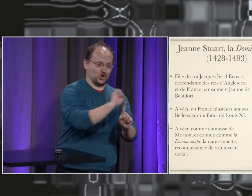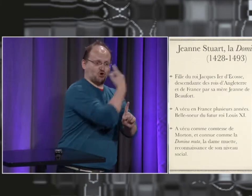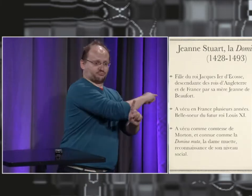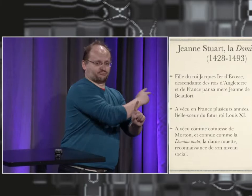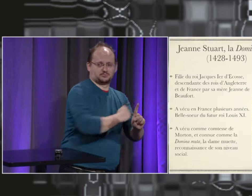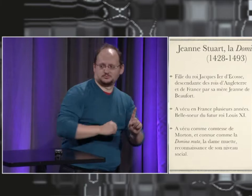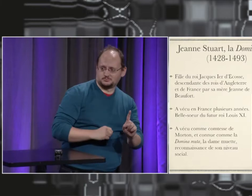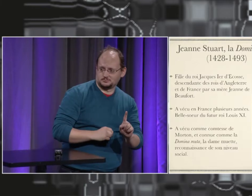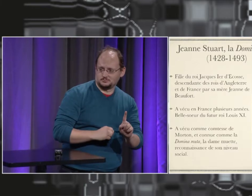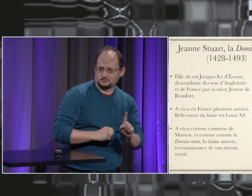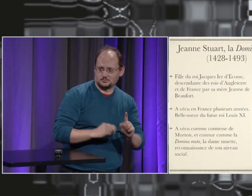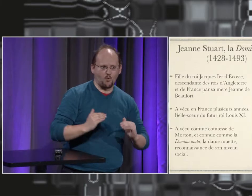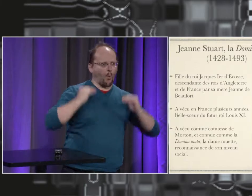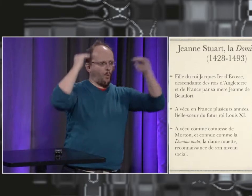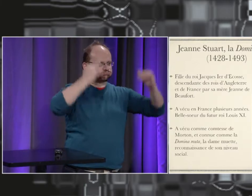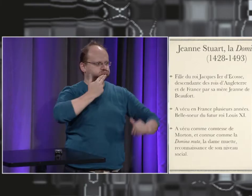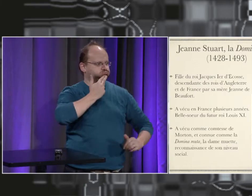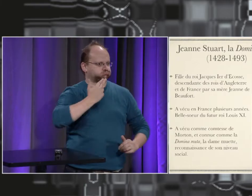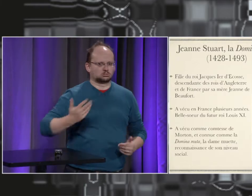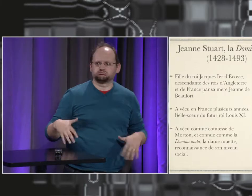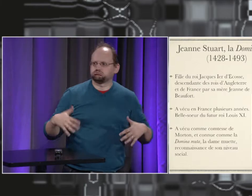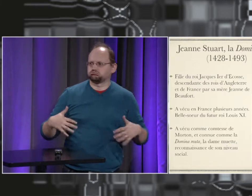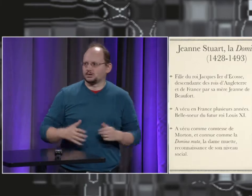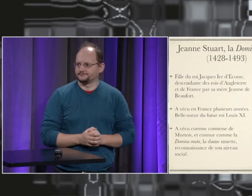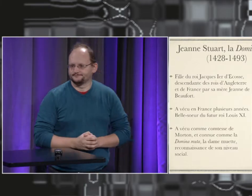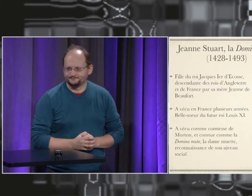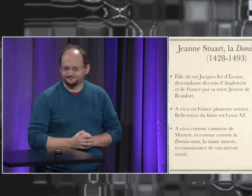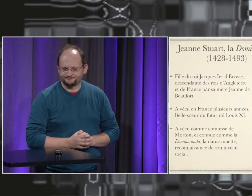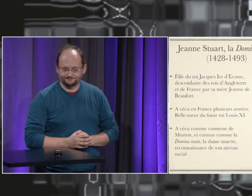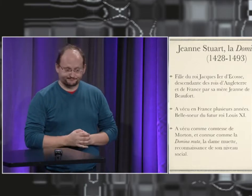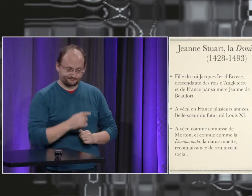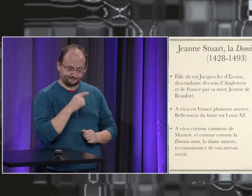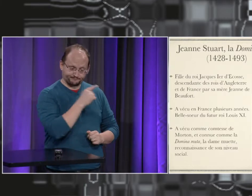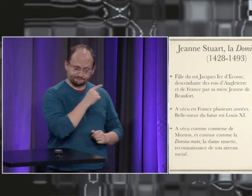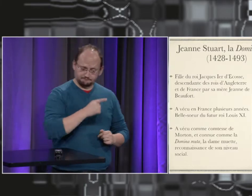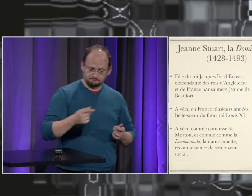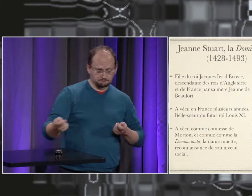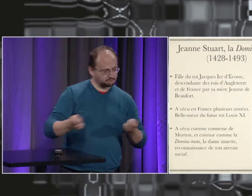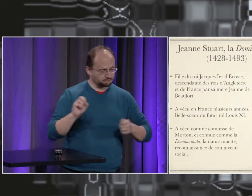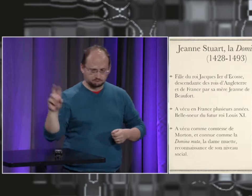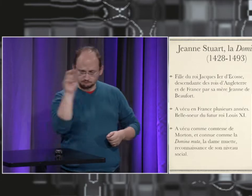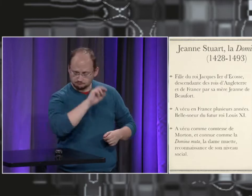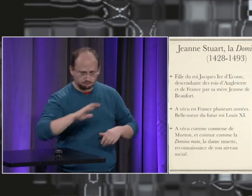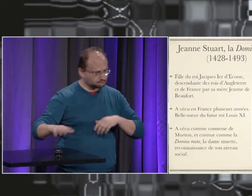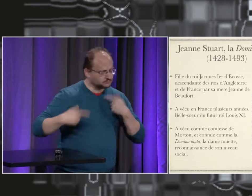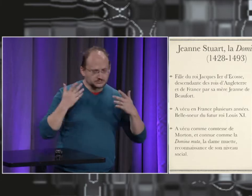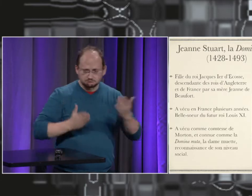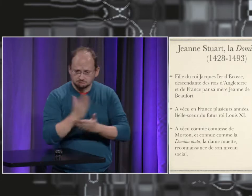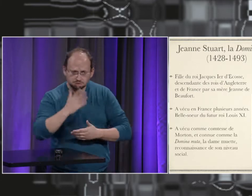donc c'est la soeur de la c'était le frère de la maman de cette jeune femme Jeanne